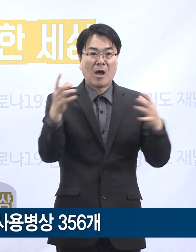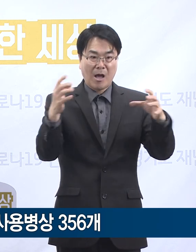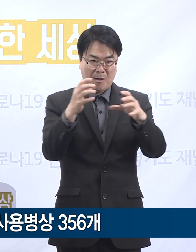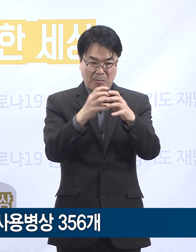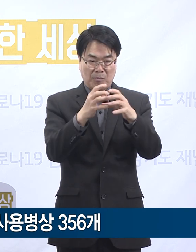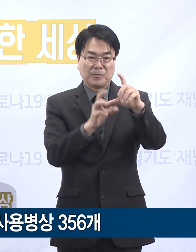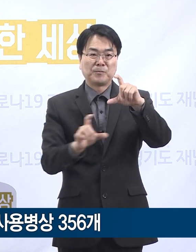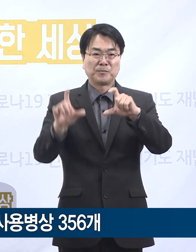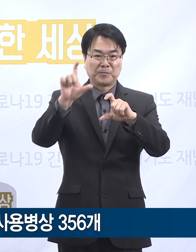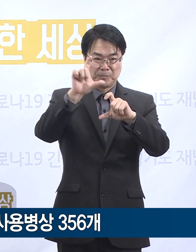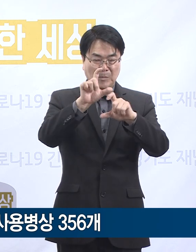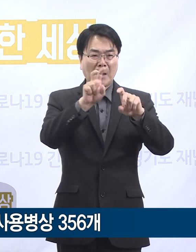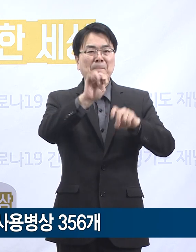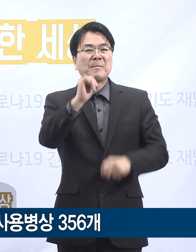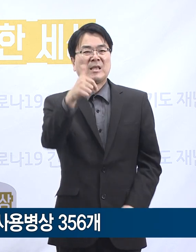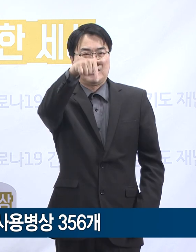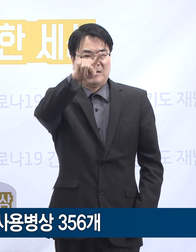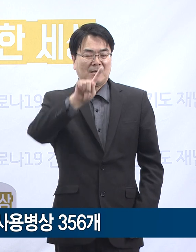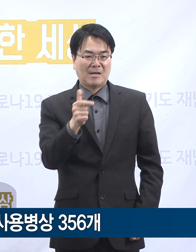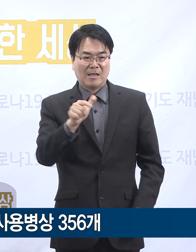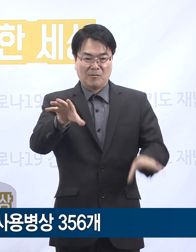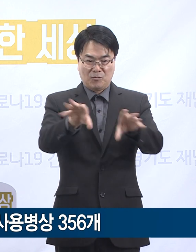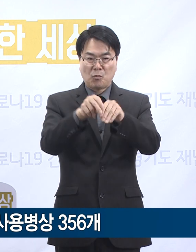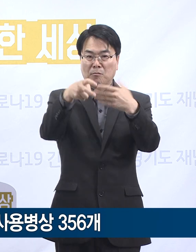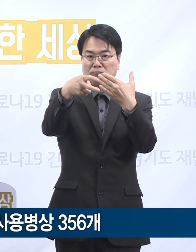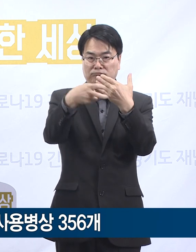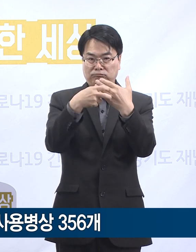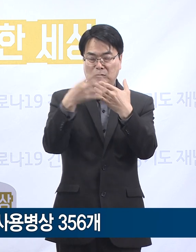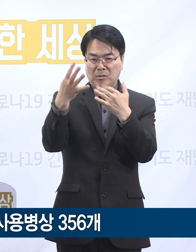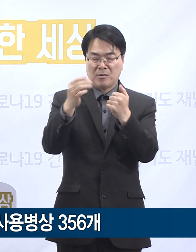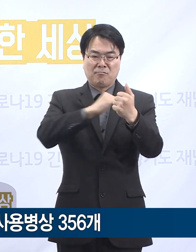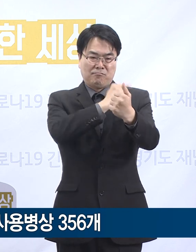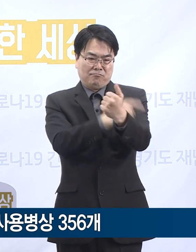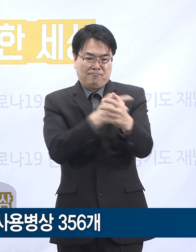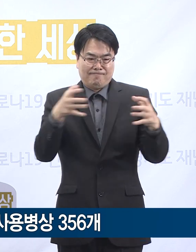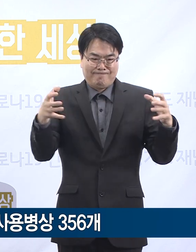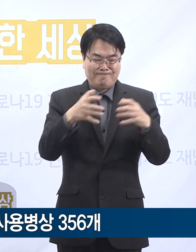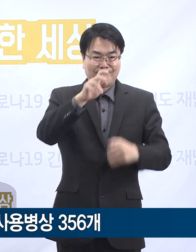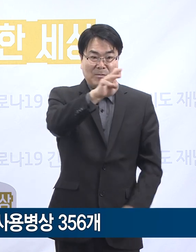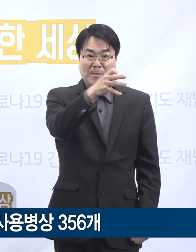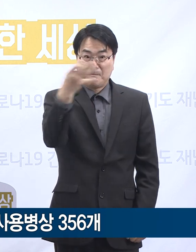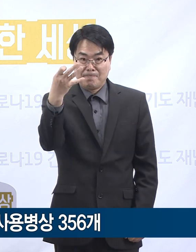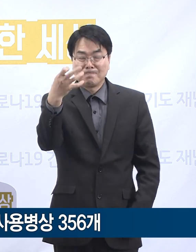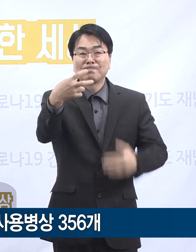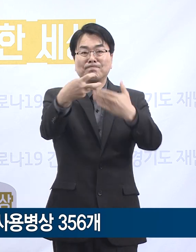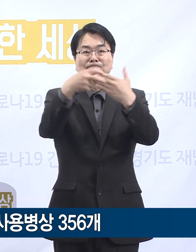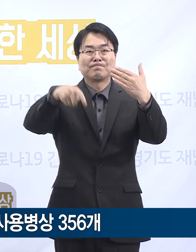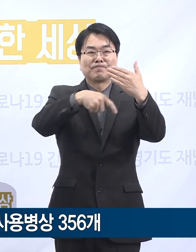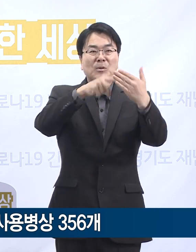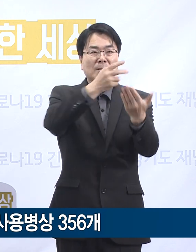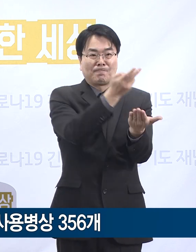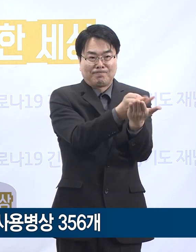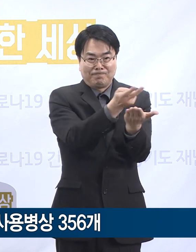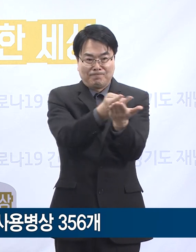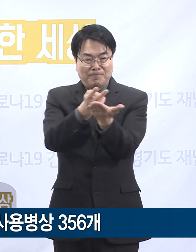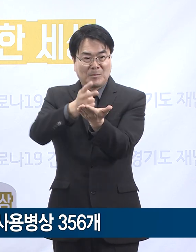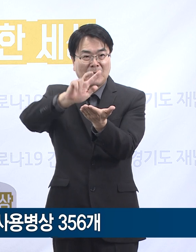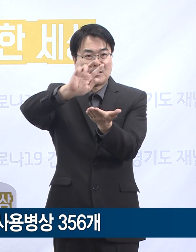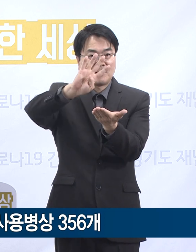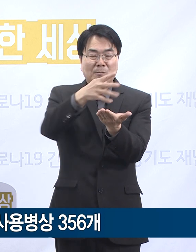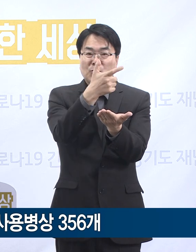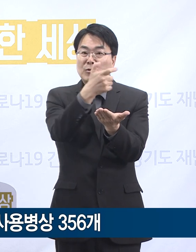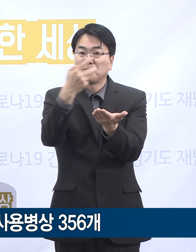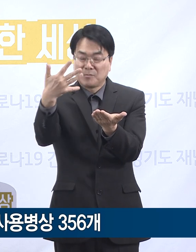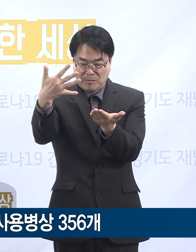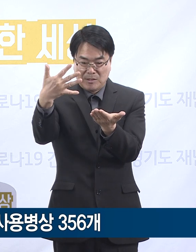도내 민간 상급중압병원 4곳의 협력으로 총 14개 병원이 491개의 확진자